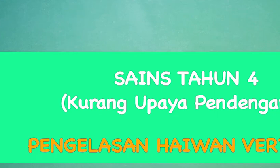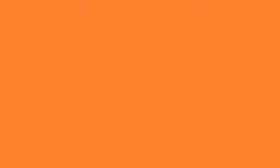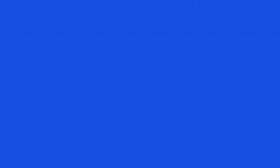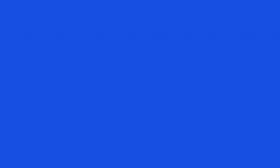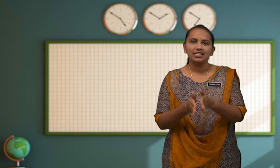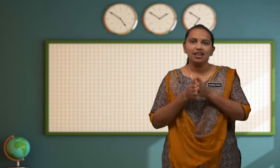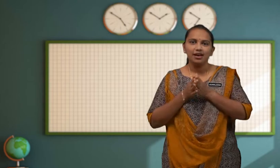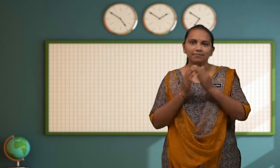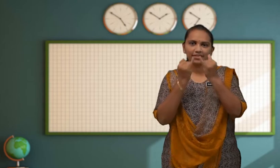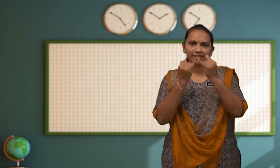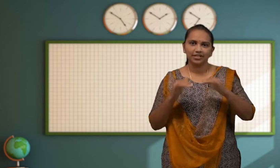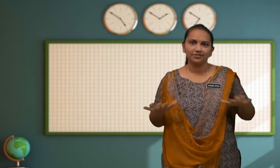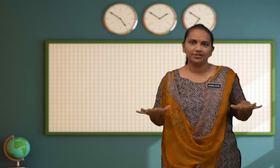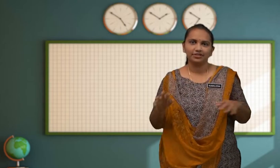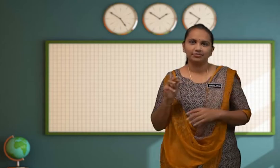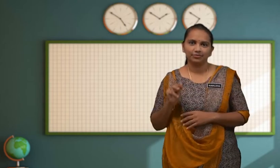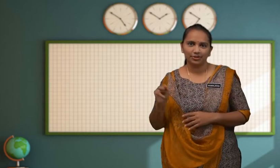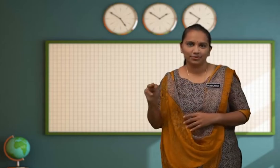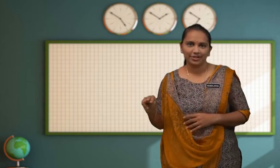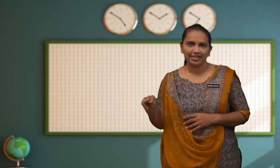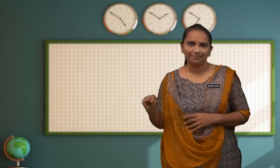Salam sejahtera murid-murid